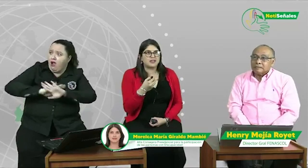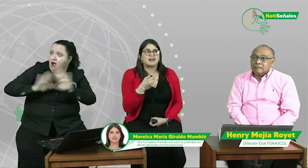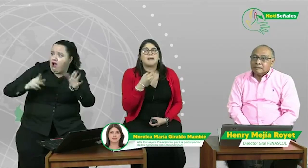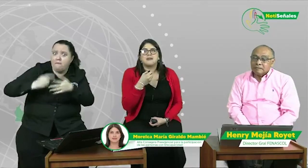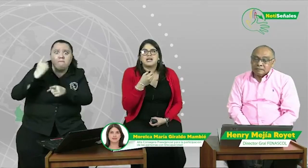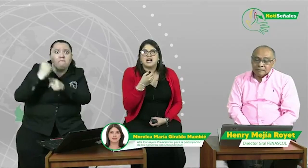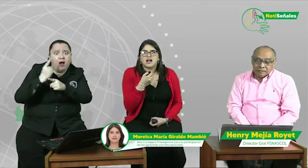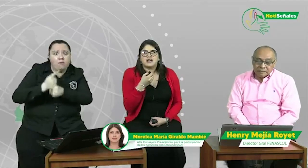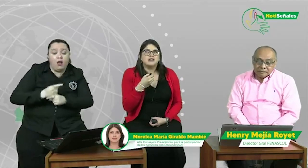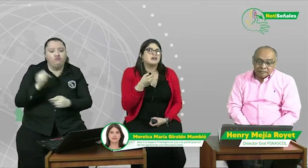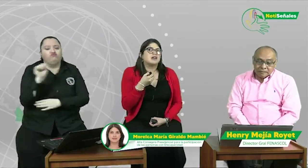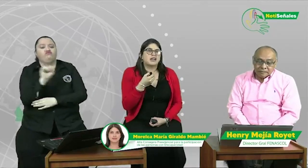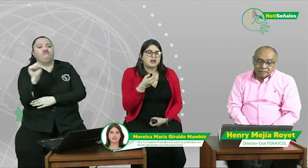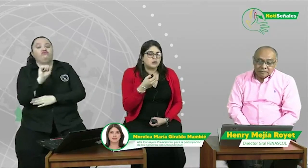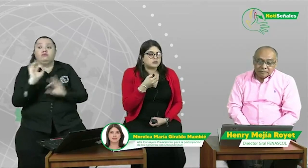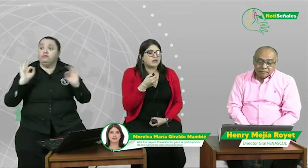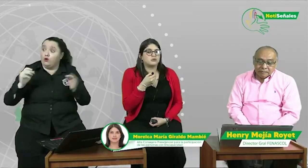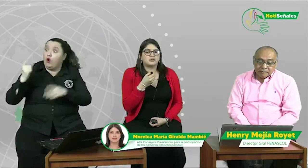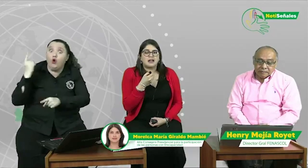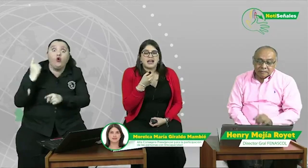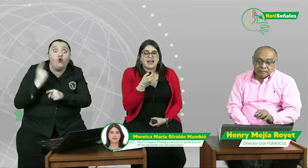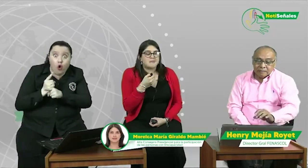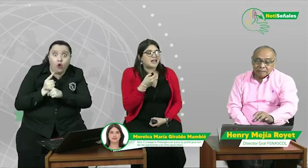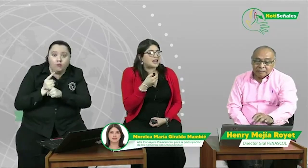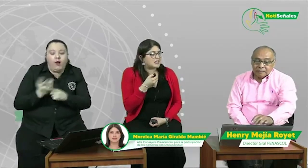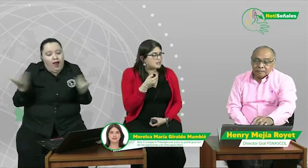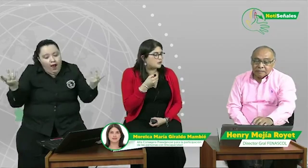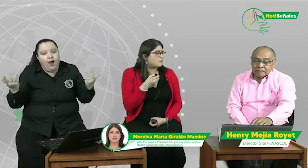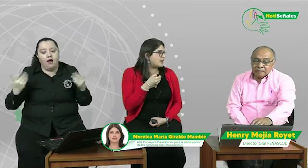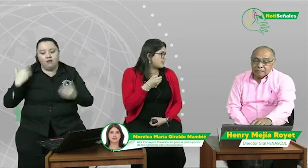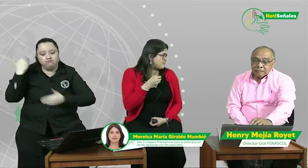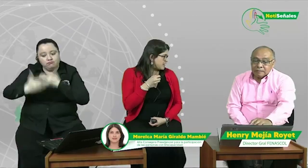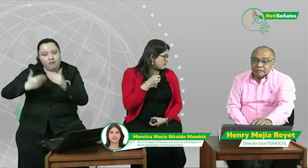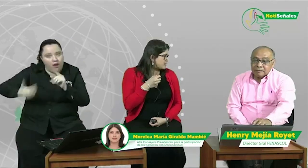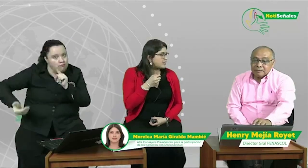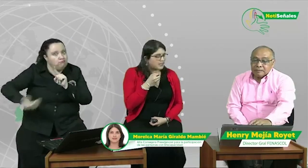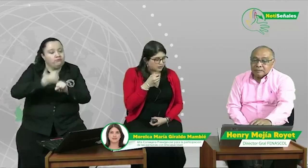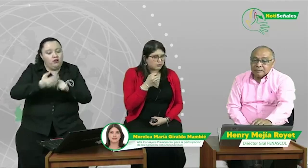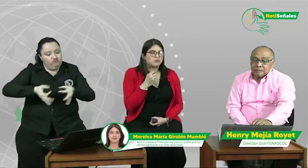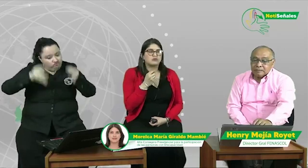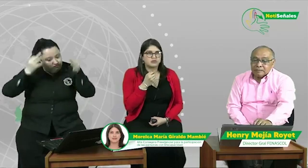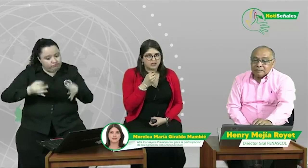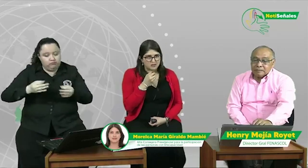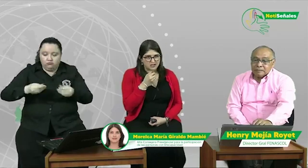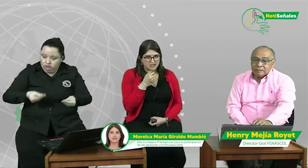manejar que encontremos el mecanismo para que finalmente eso sea una realidad.